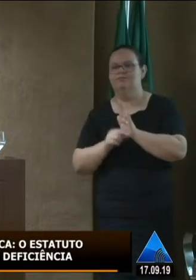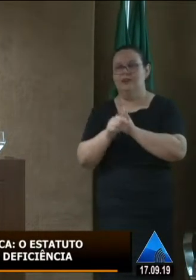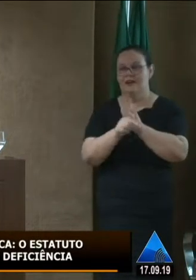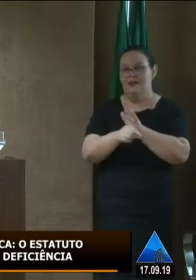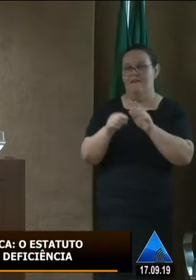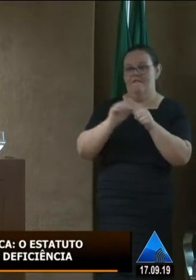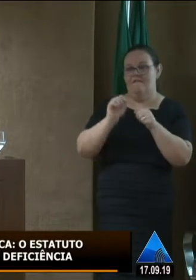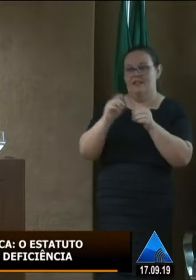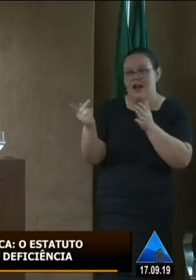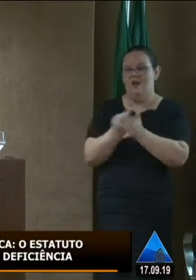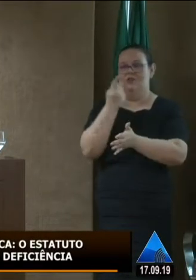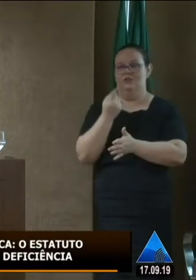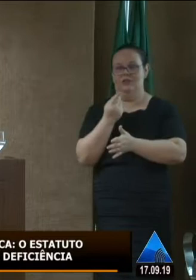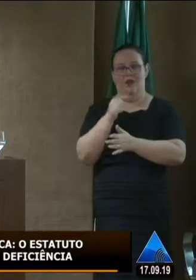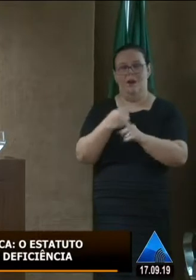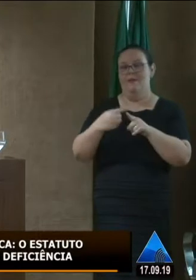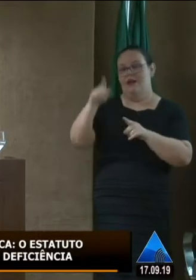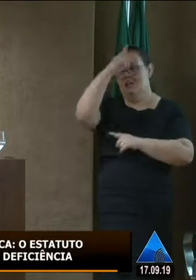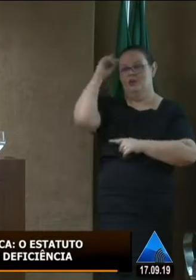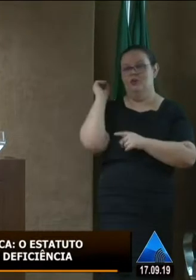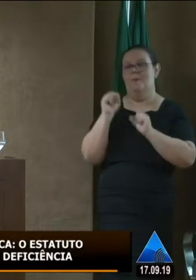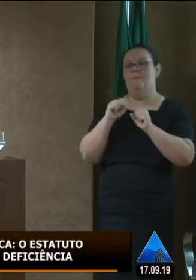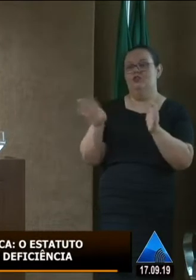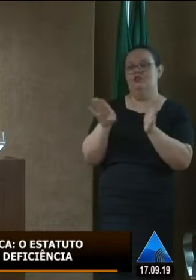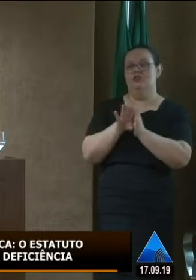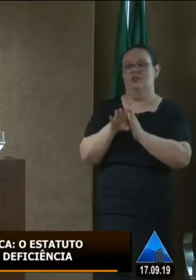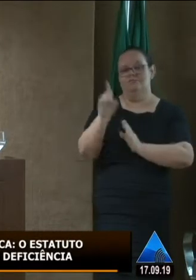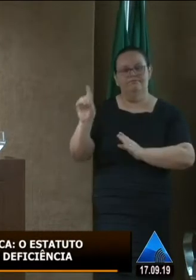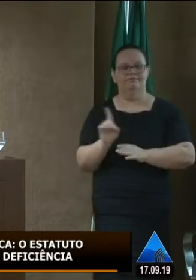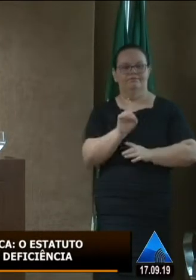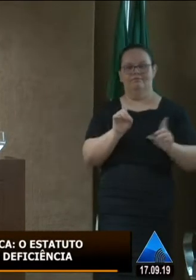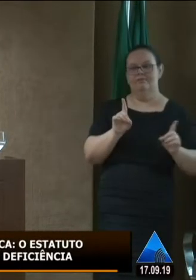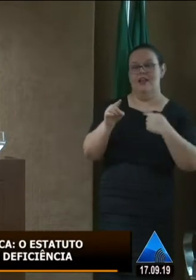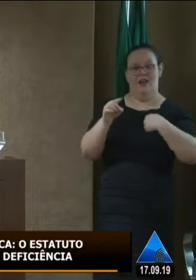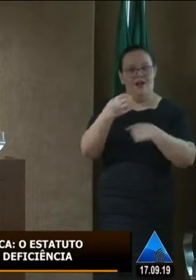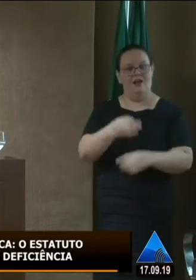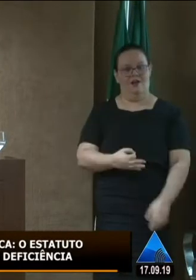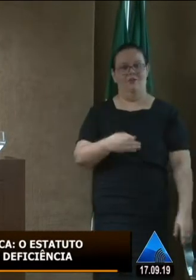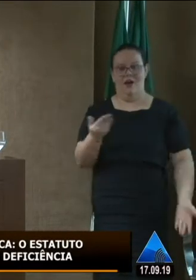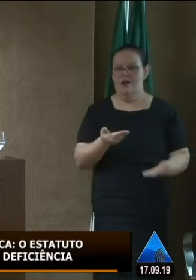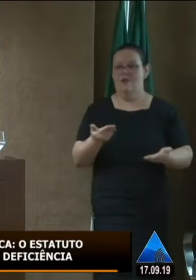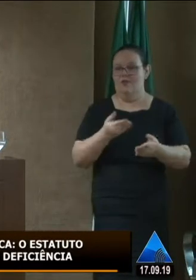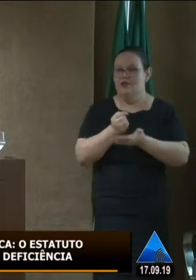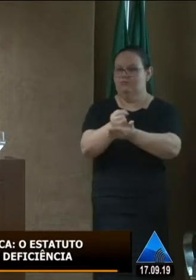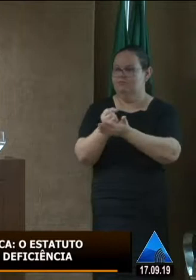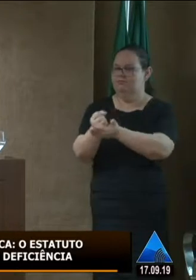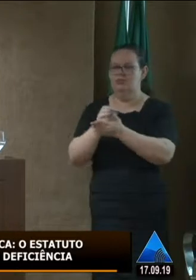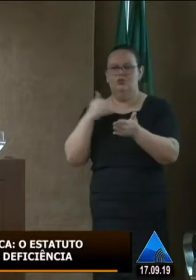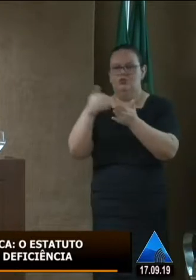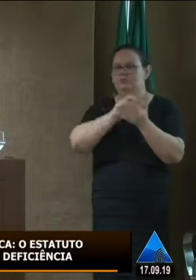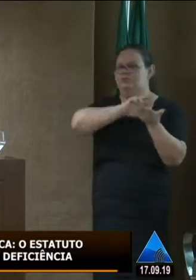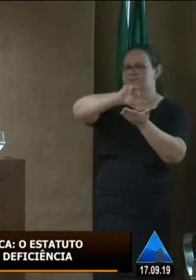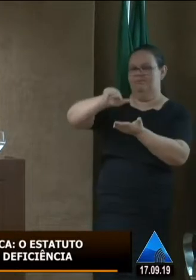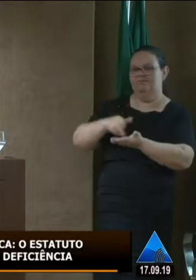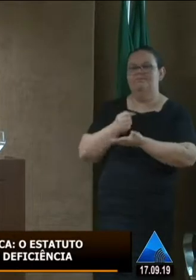as pessoas possam chegar e dizer eu estou sendo contemplada em todas as áreas eu estou